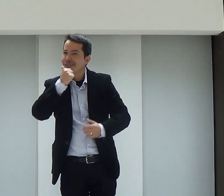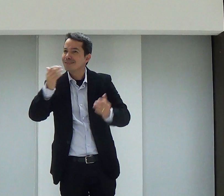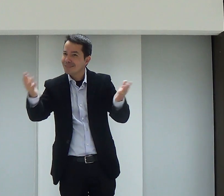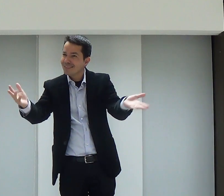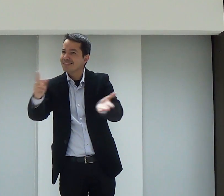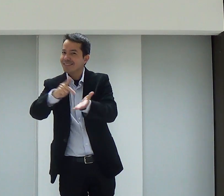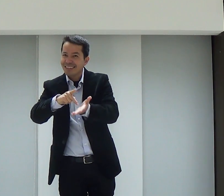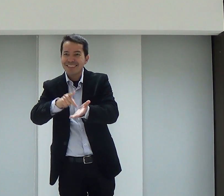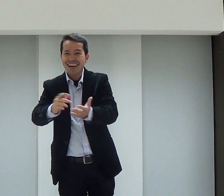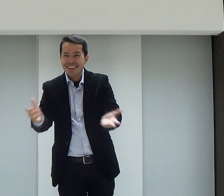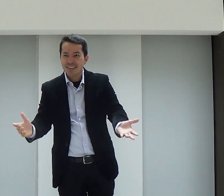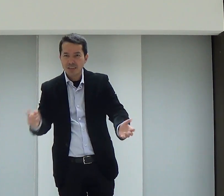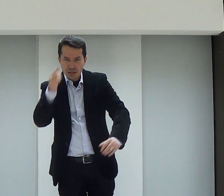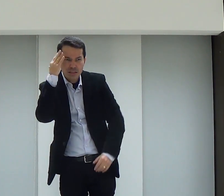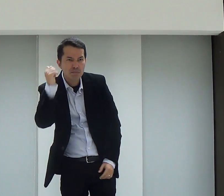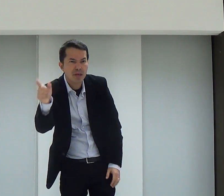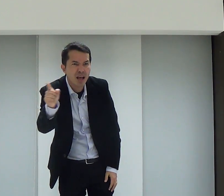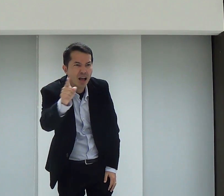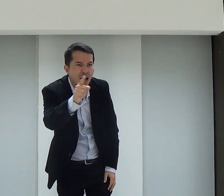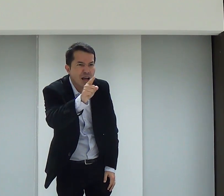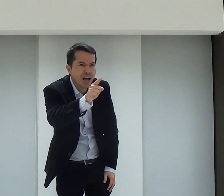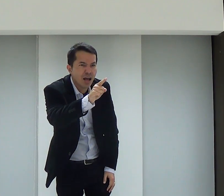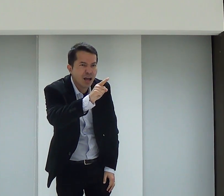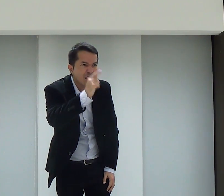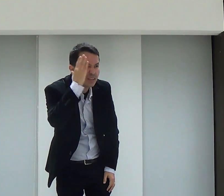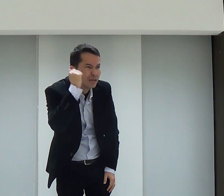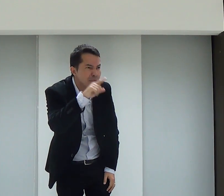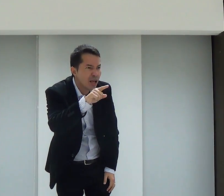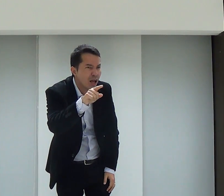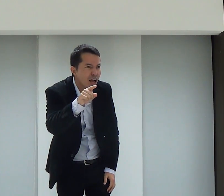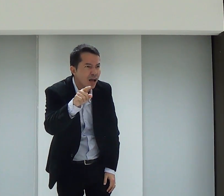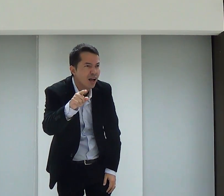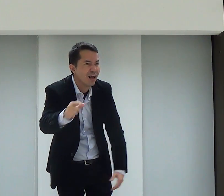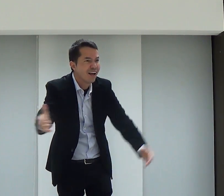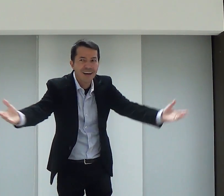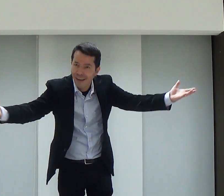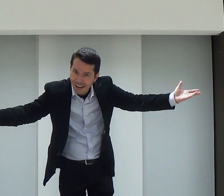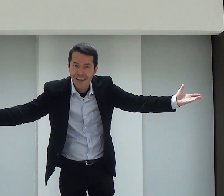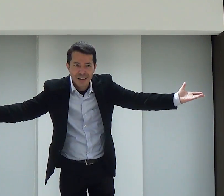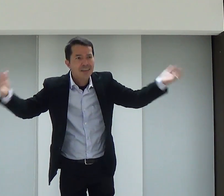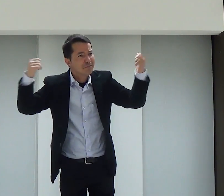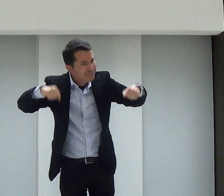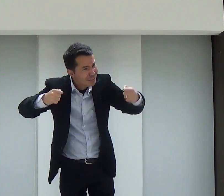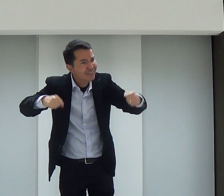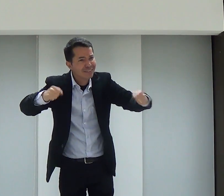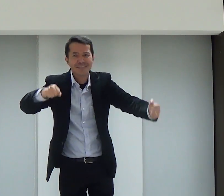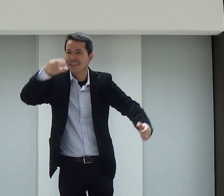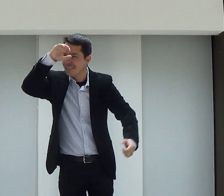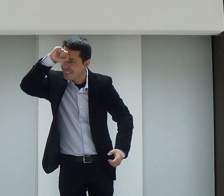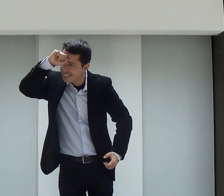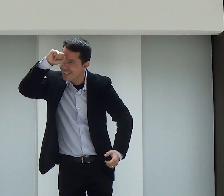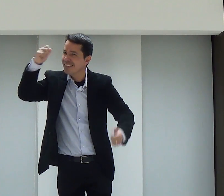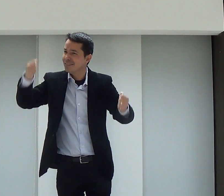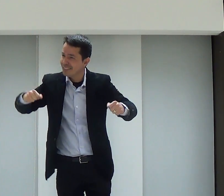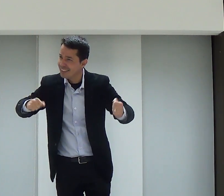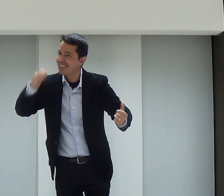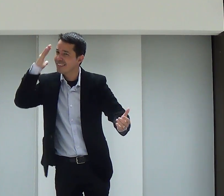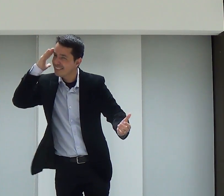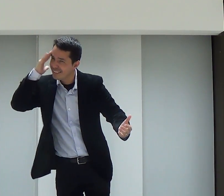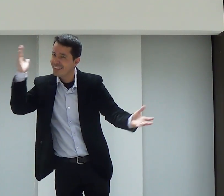os sinais da Bíblia. Não é bonito isso? Vocês sabiam disso? Vocês sabiam? É, gente, é isso mesmo. Vocês precisam aprender a